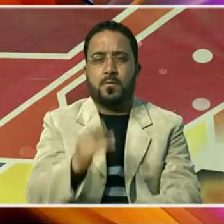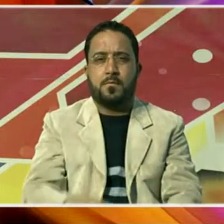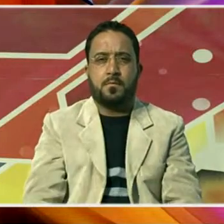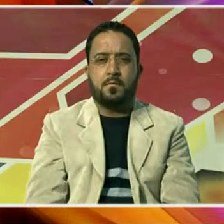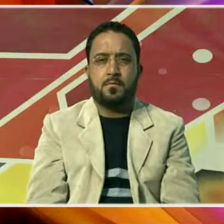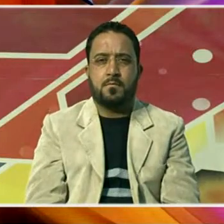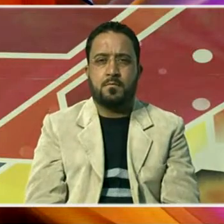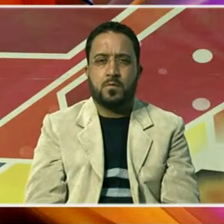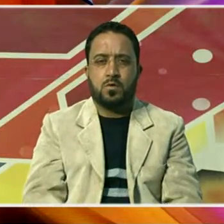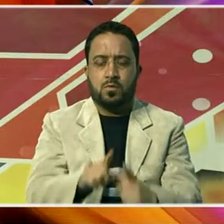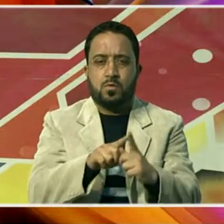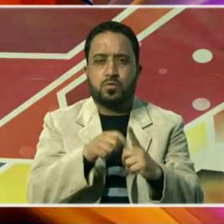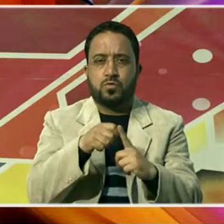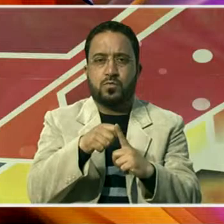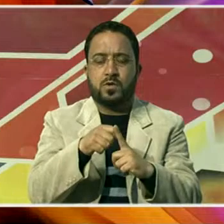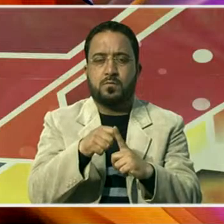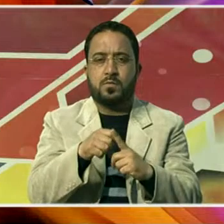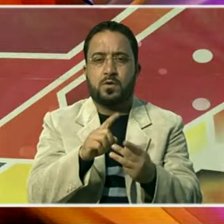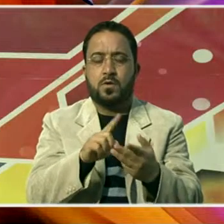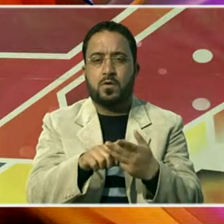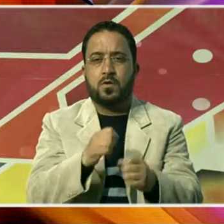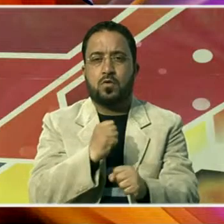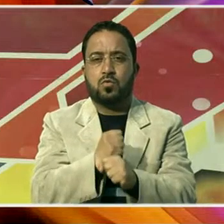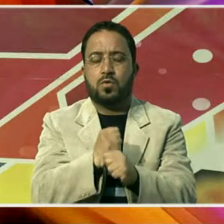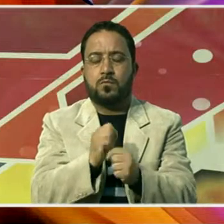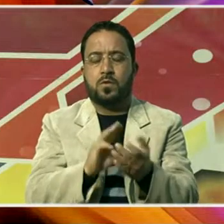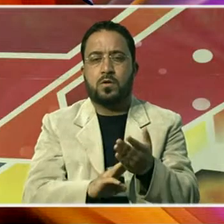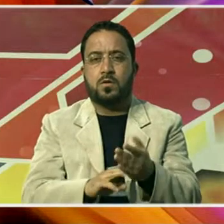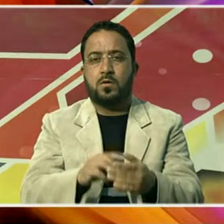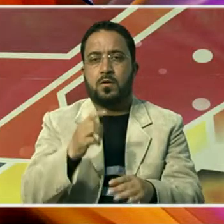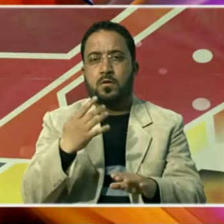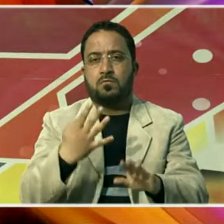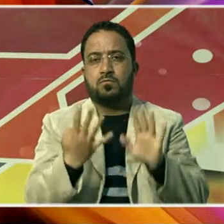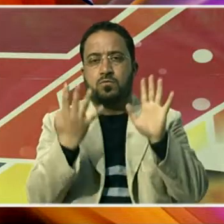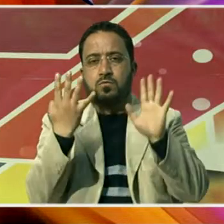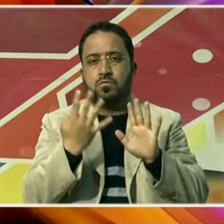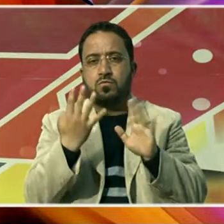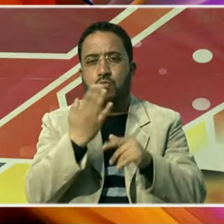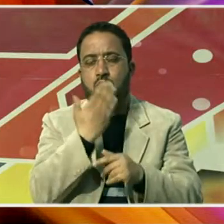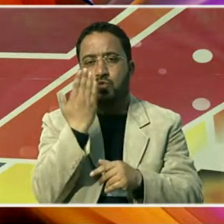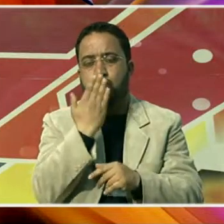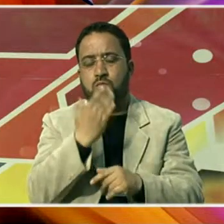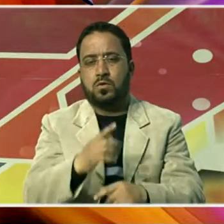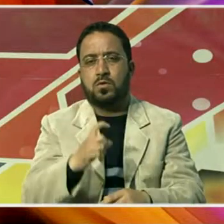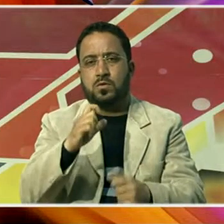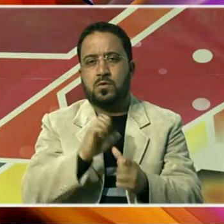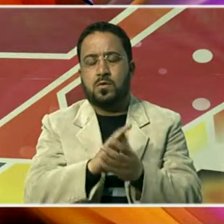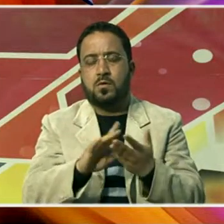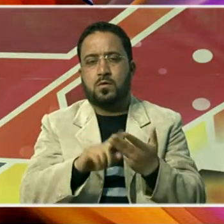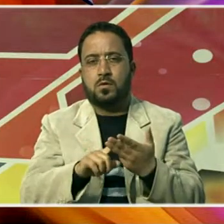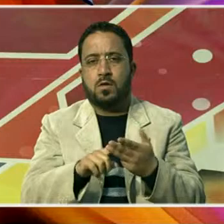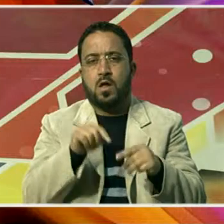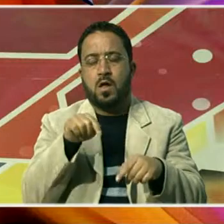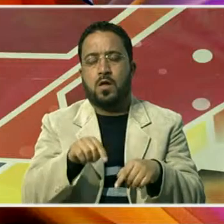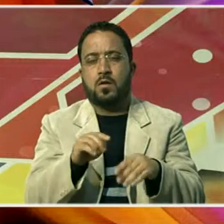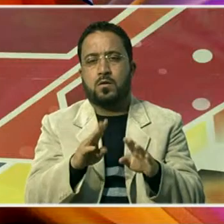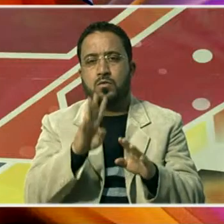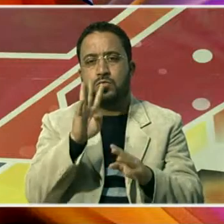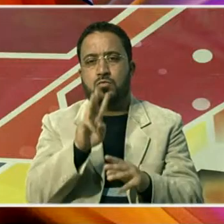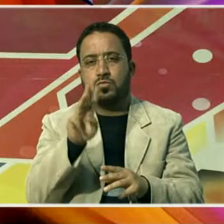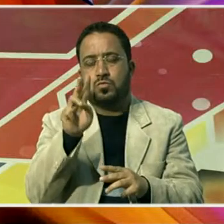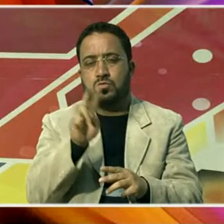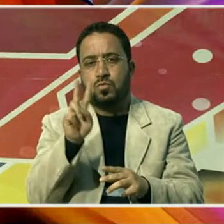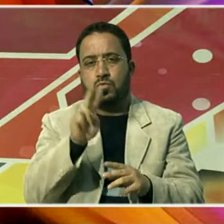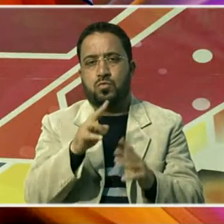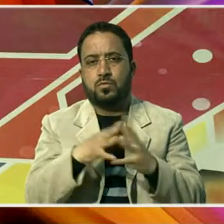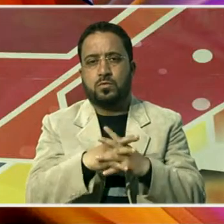جمہ کشمیر انتظامیہ نے نوے جماعت تک تمام اسکول آج سے دو ہفتوں کے لیے